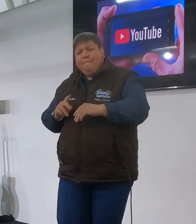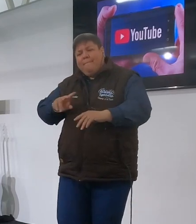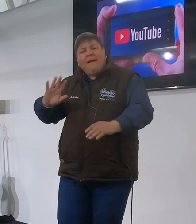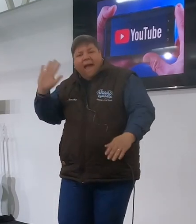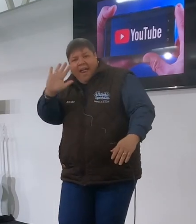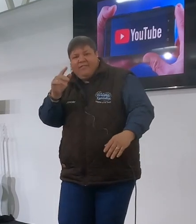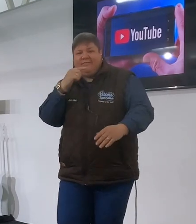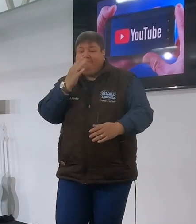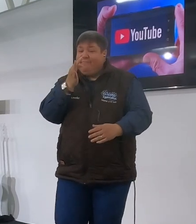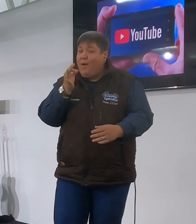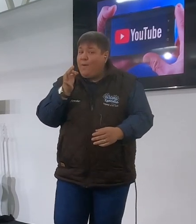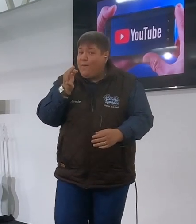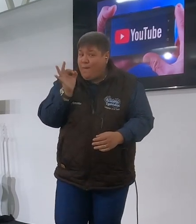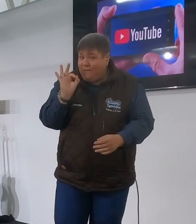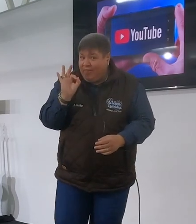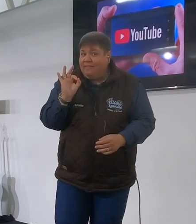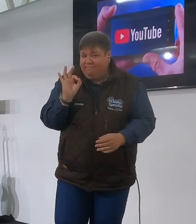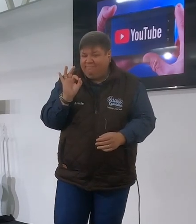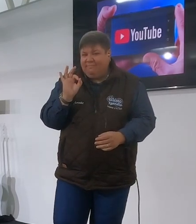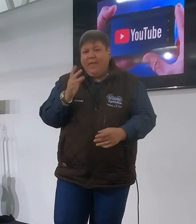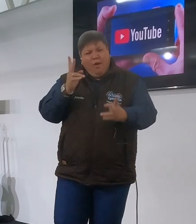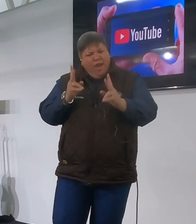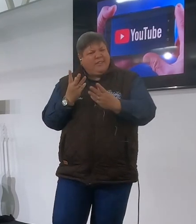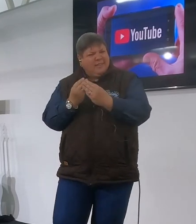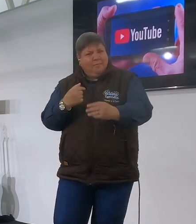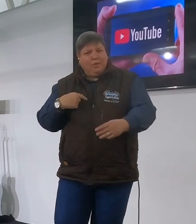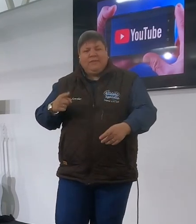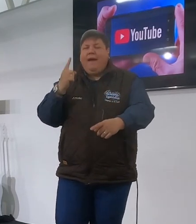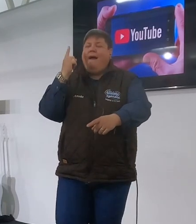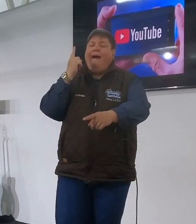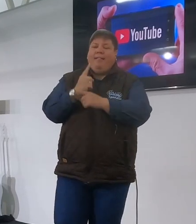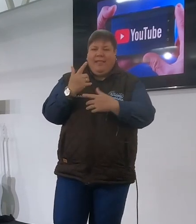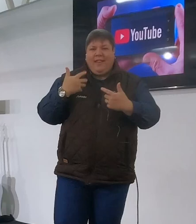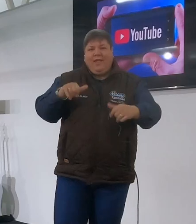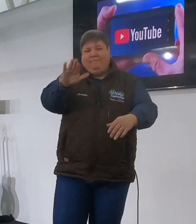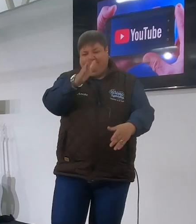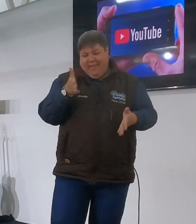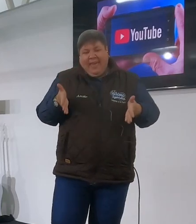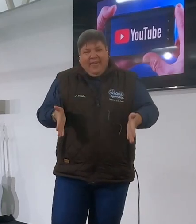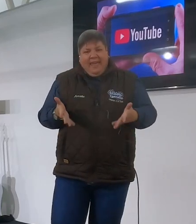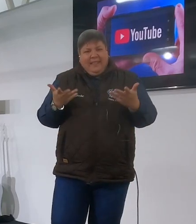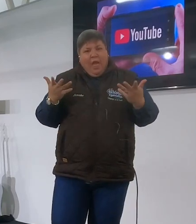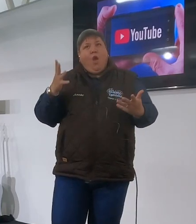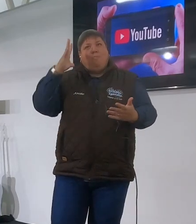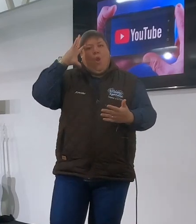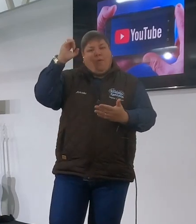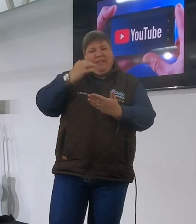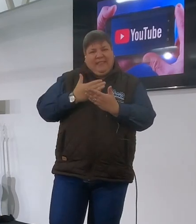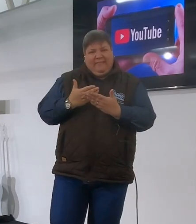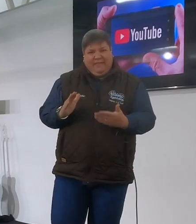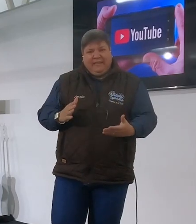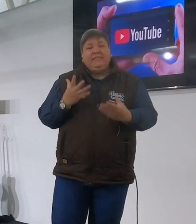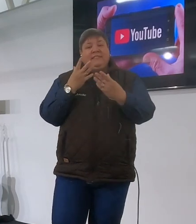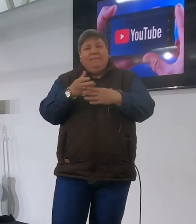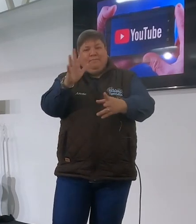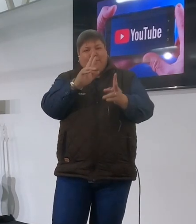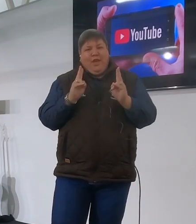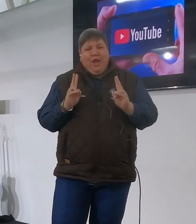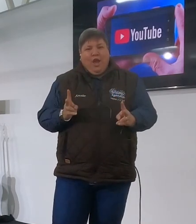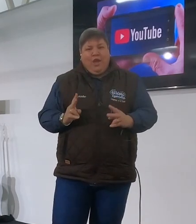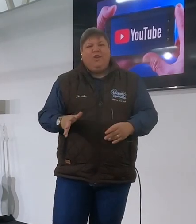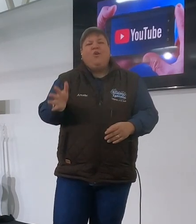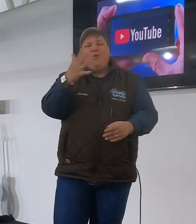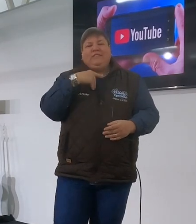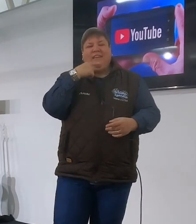kerk kom drink een kopje koffie en kom keier saam met ons hier so dit is altyd lekker om in die gemeenskap van die gelovigis te wees dit is altyd lekker om saam met julle mense te kijk